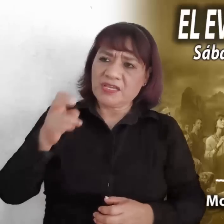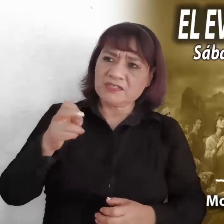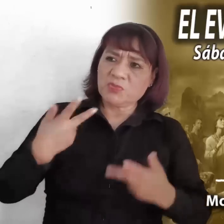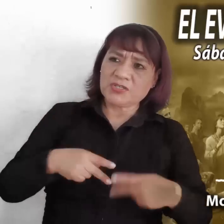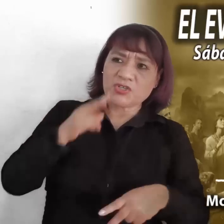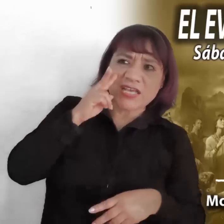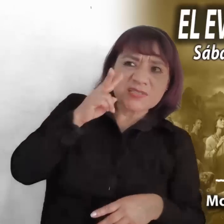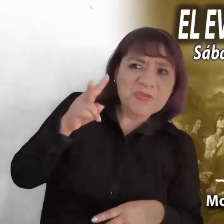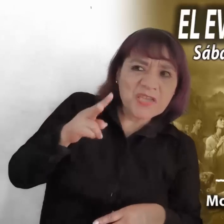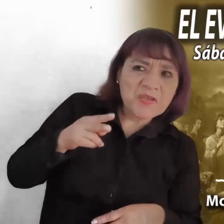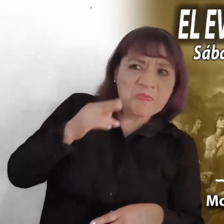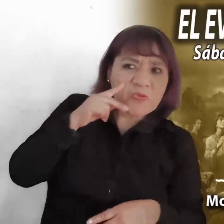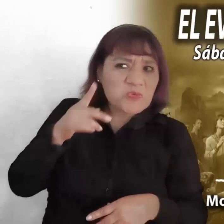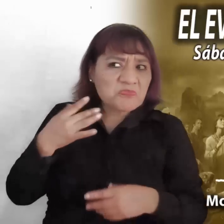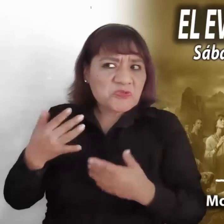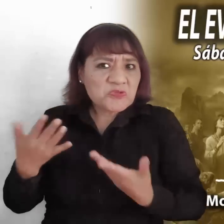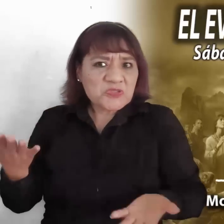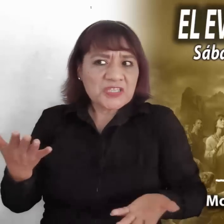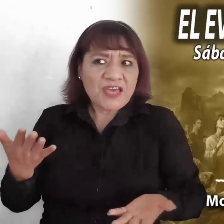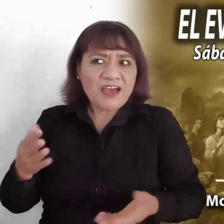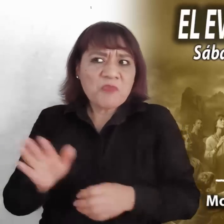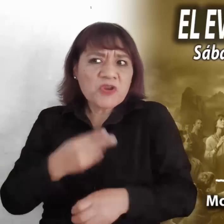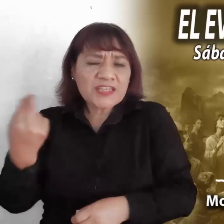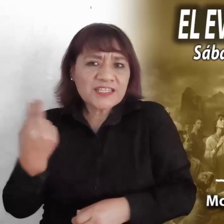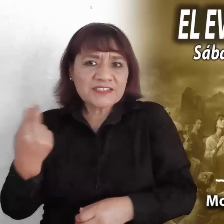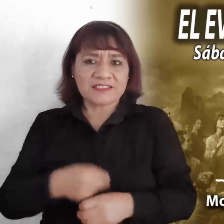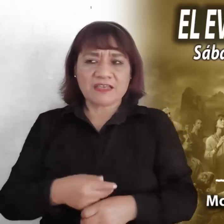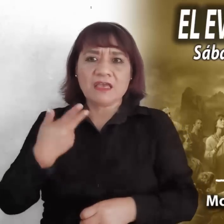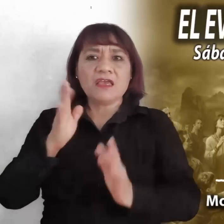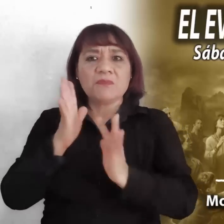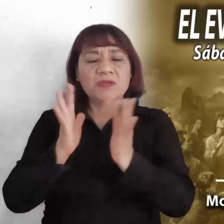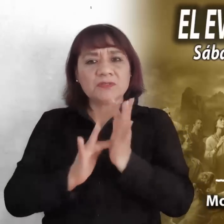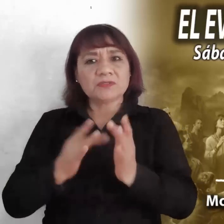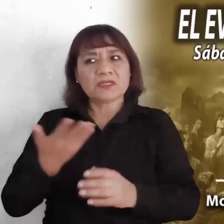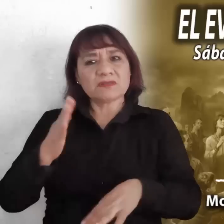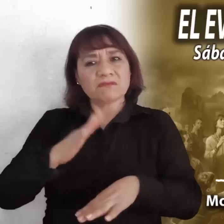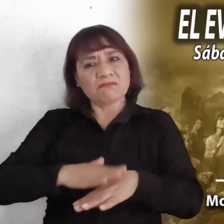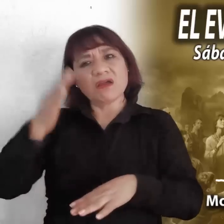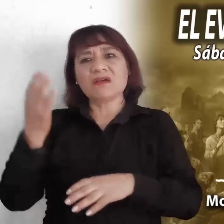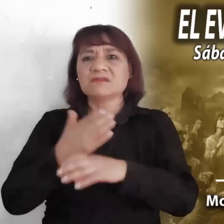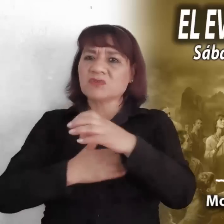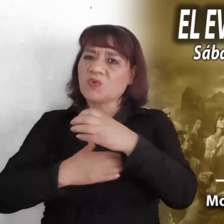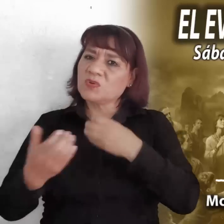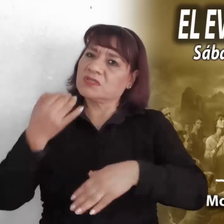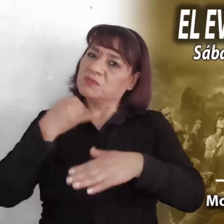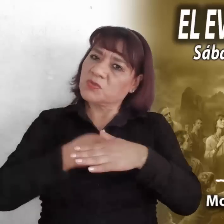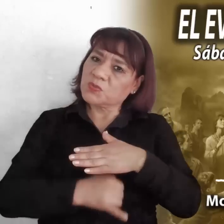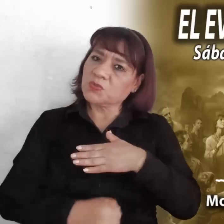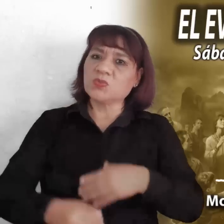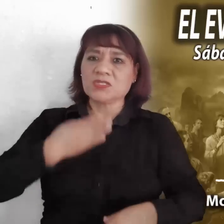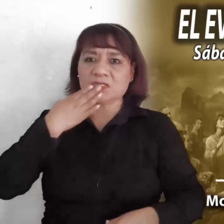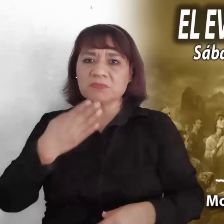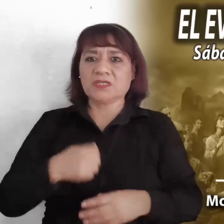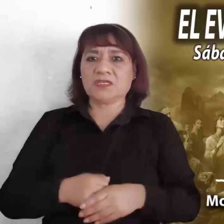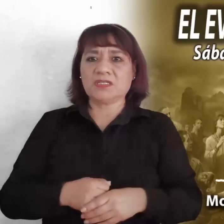curiosidad y la necesidad inmediata. Va mucho más lejos, y nos lo recuerda en las